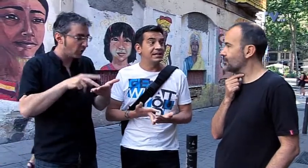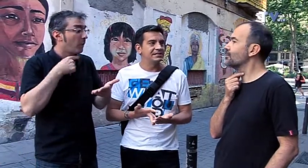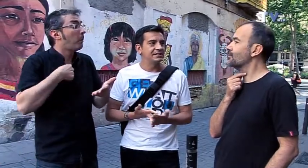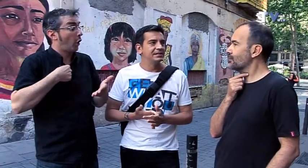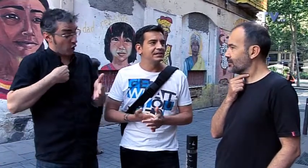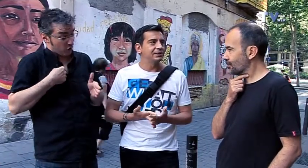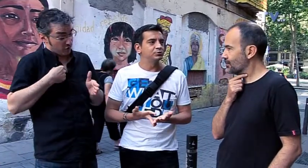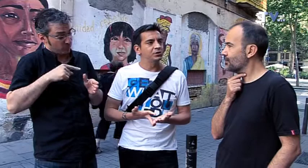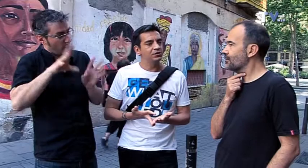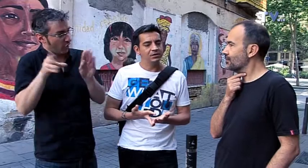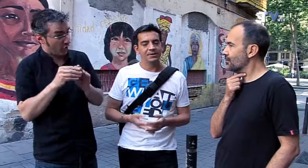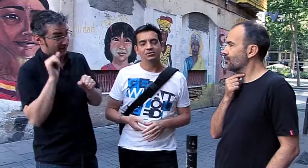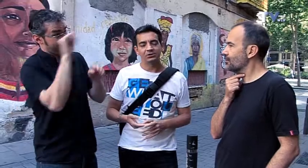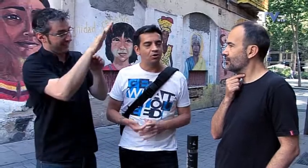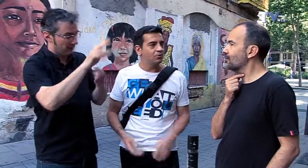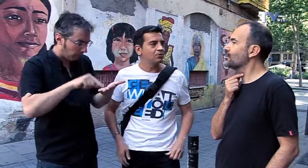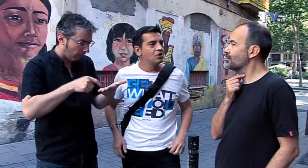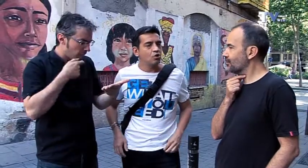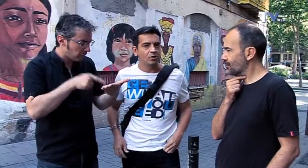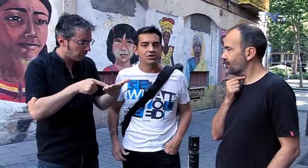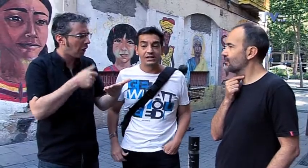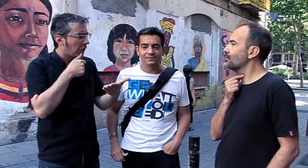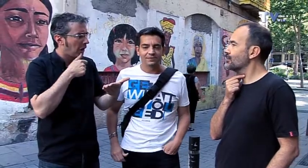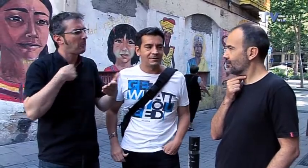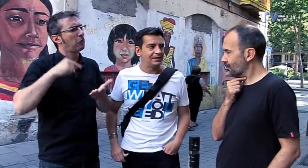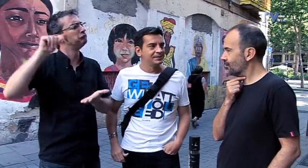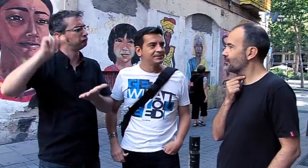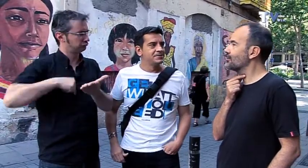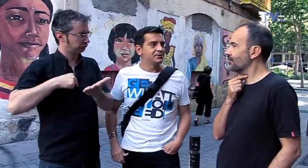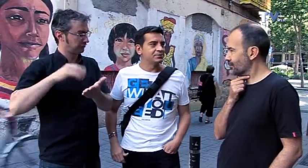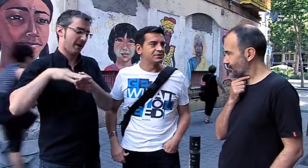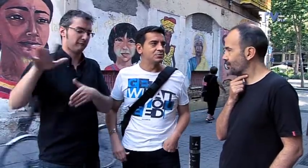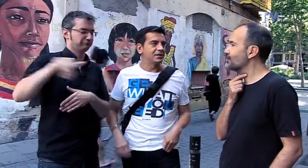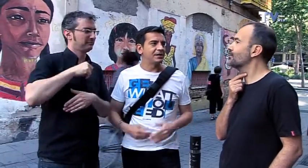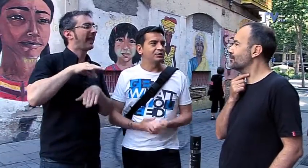en su última temporada y afortunadamente, pues, a la plantilla nos dieron estos premios.